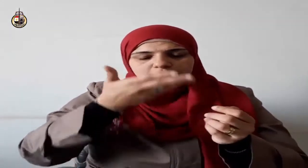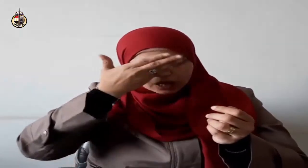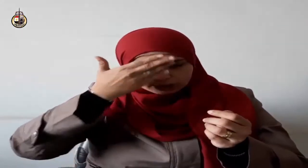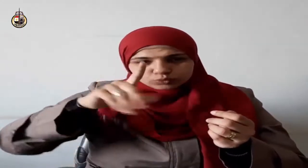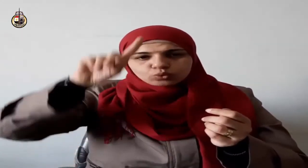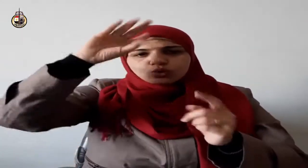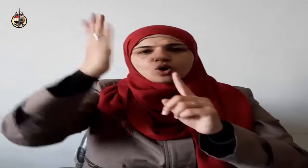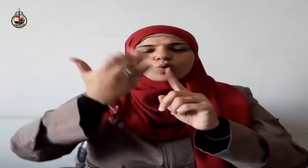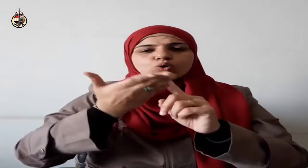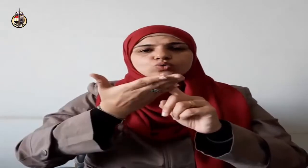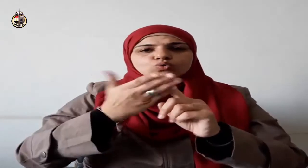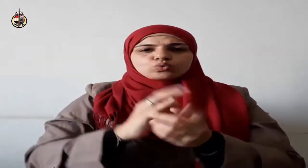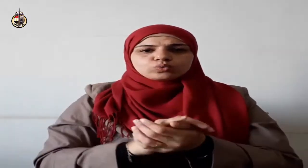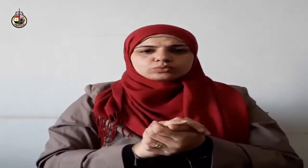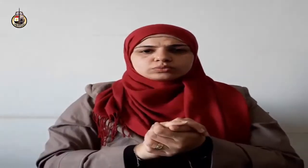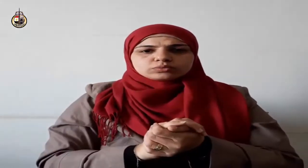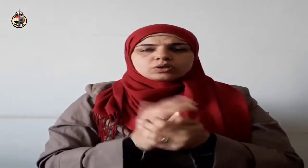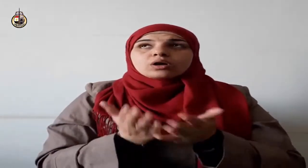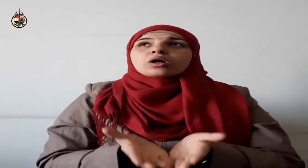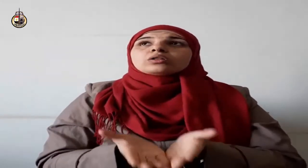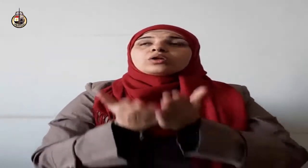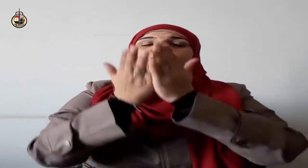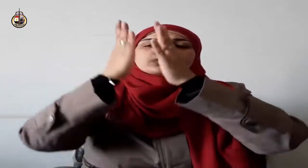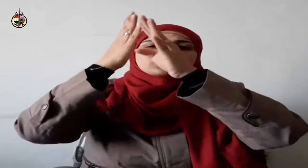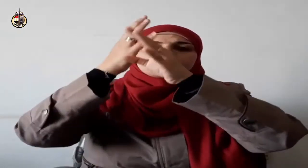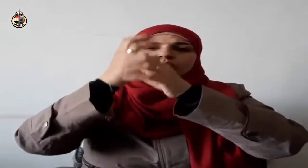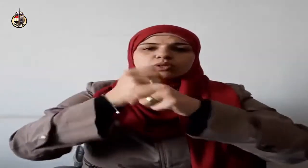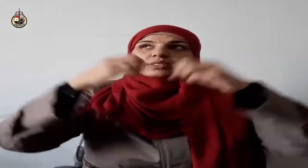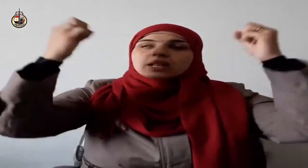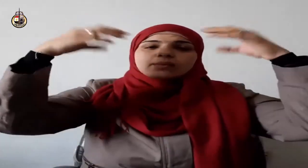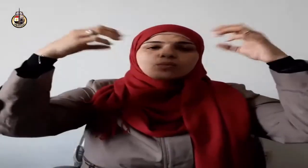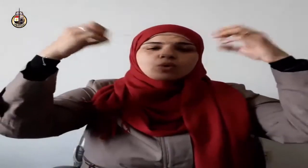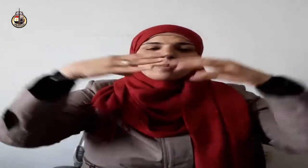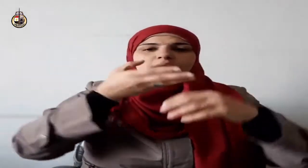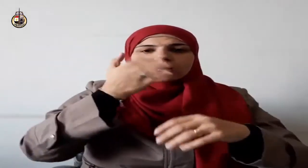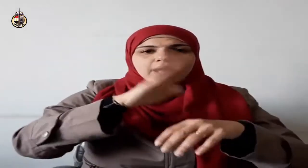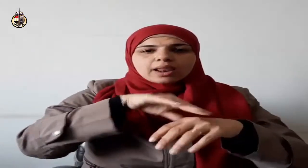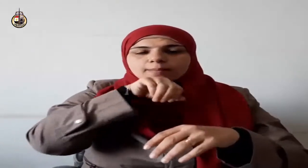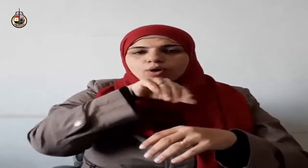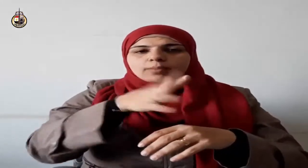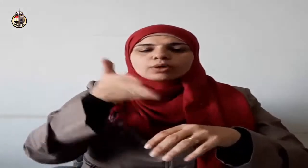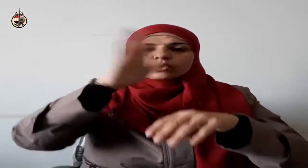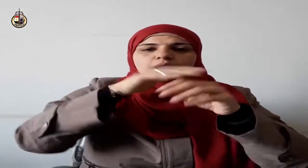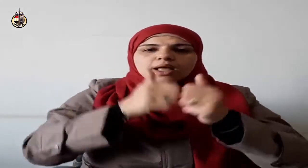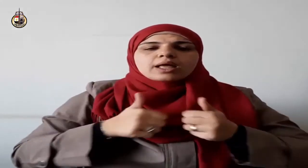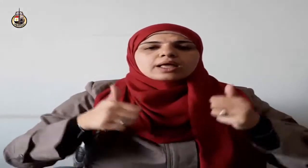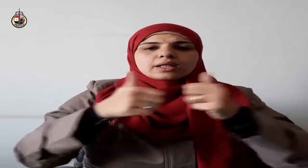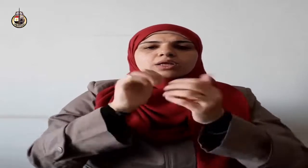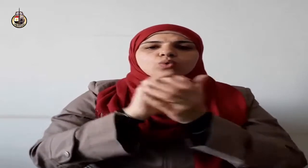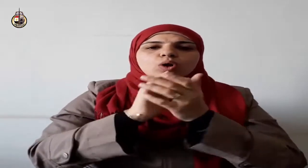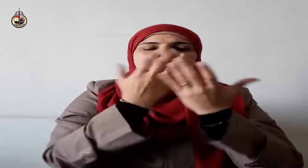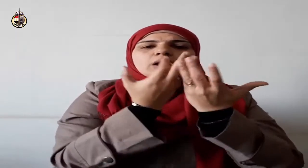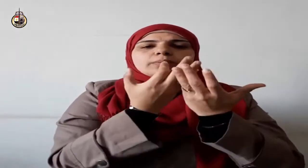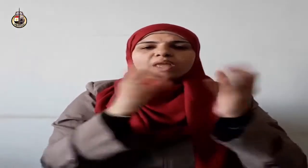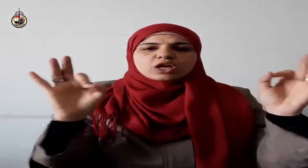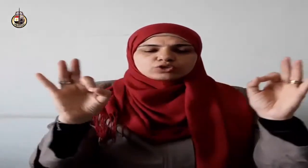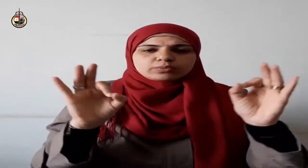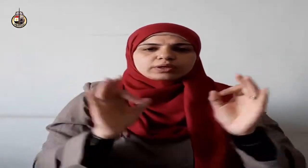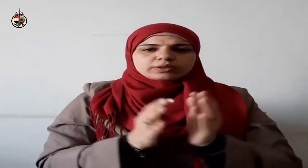أيام ثم استوى على العرش يعلم ما يلج في الأرض وما يخرج منها وما